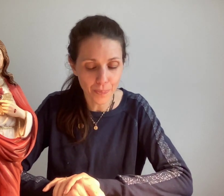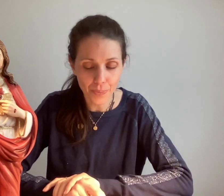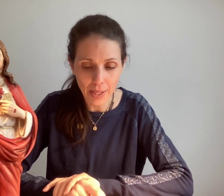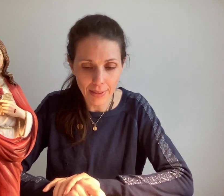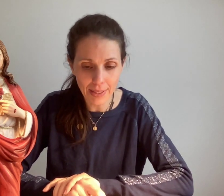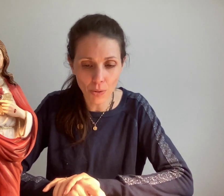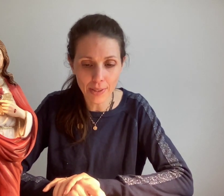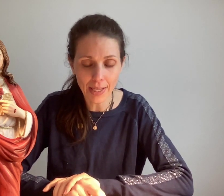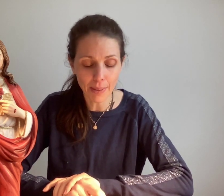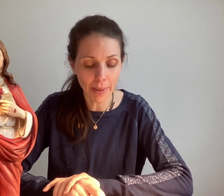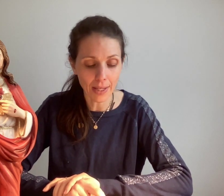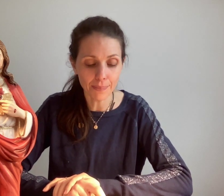C'est Louisa qui parle.